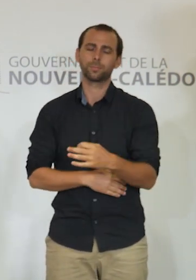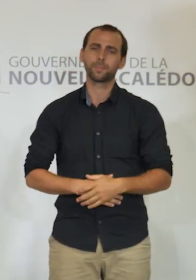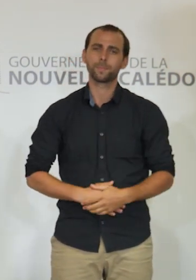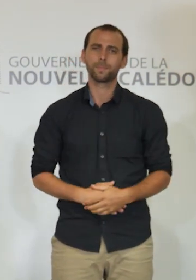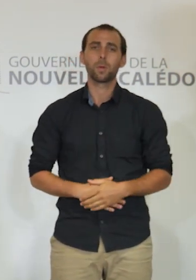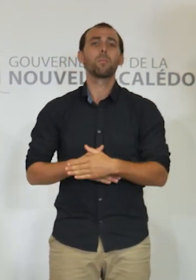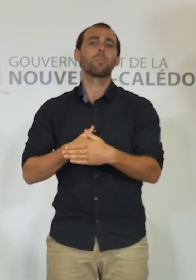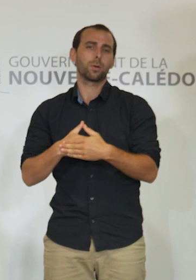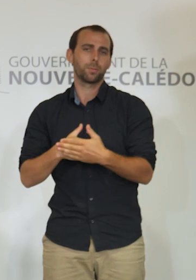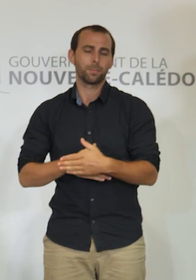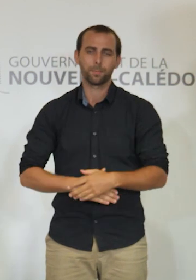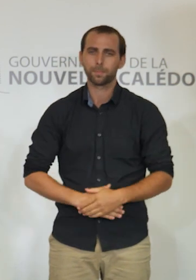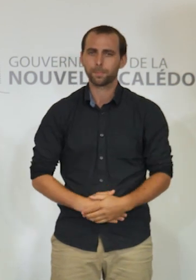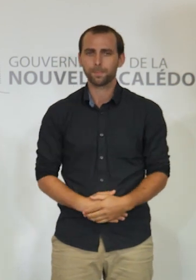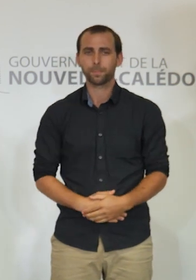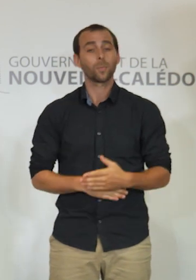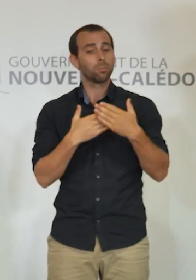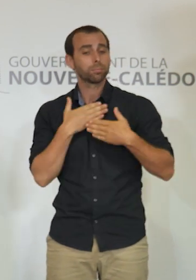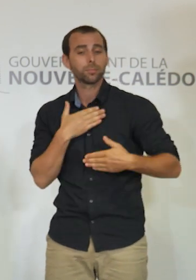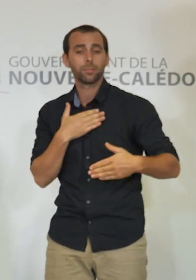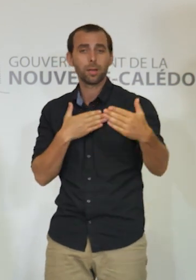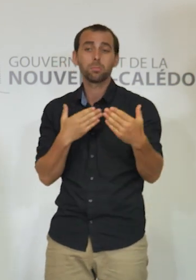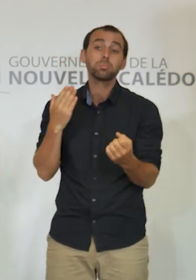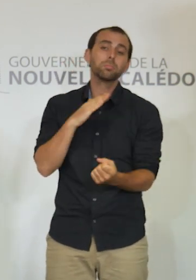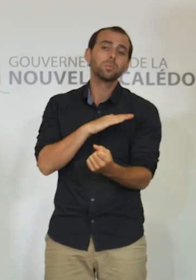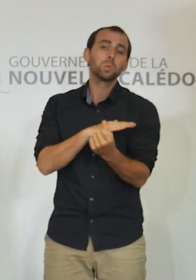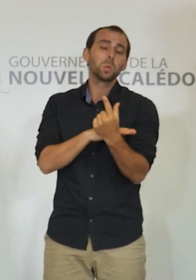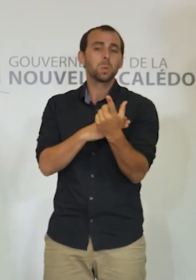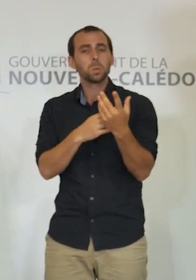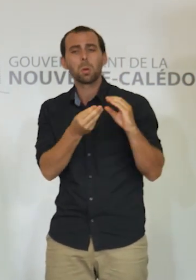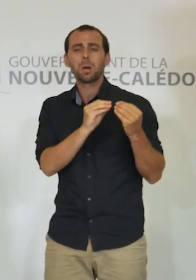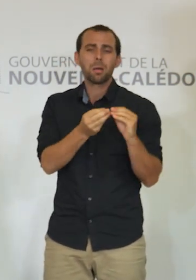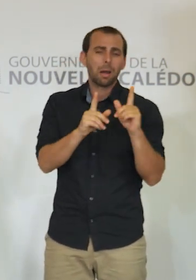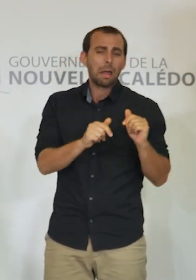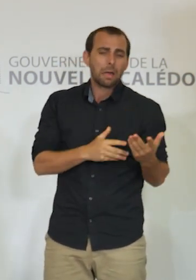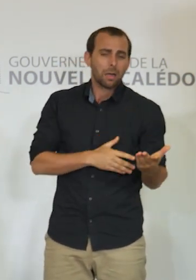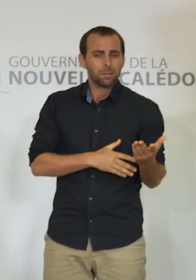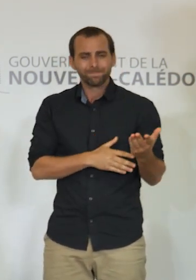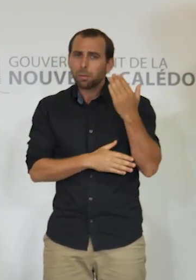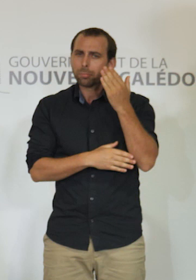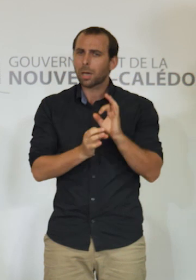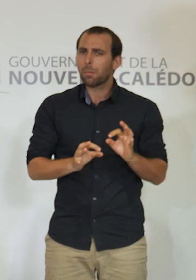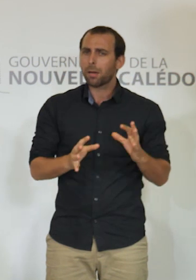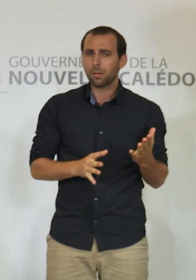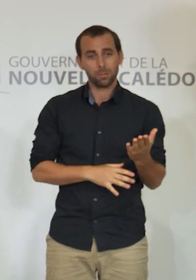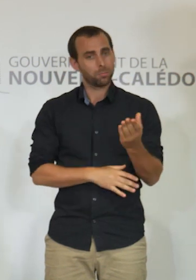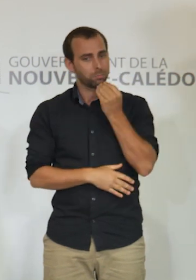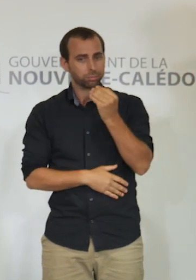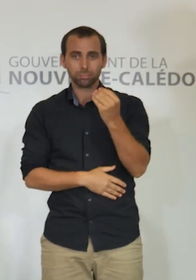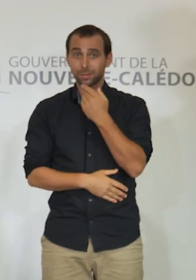difficultés sanitaires nouvelles qui surviendraient, constituent donc en quelque sorte une dernière étape